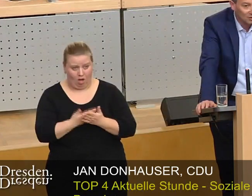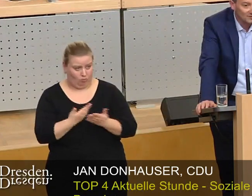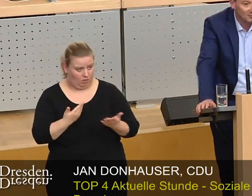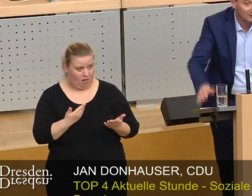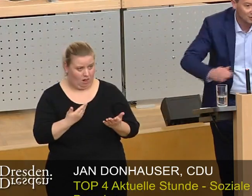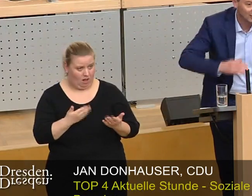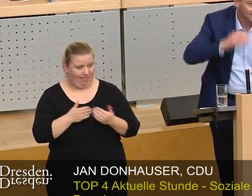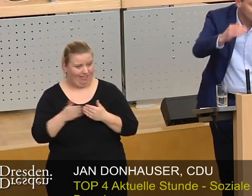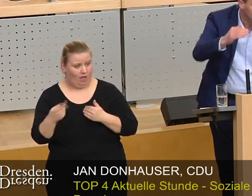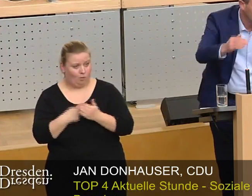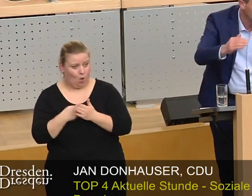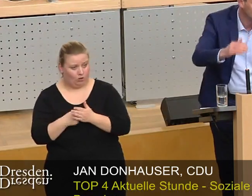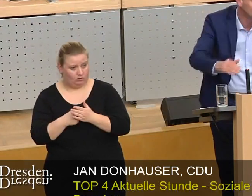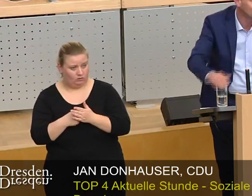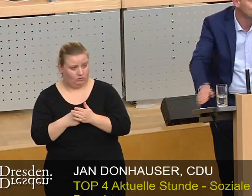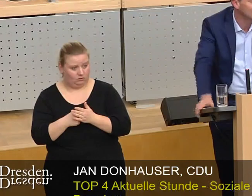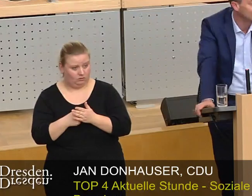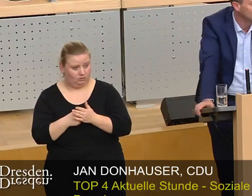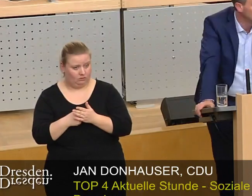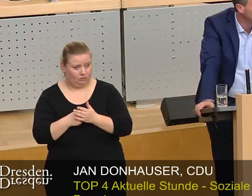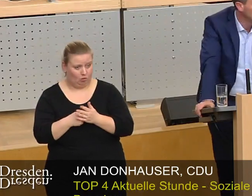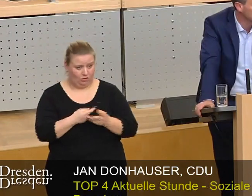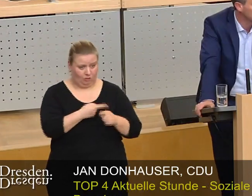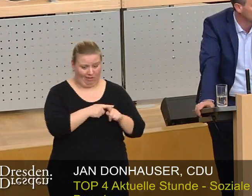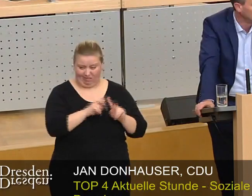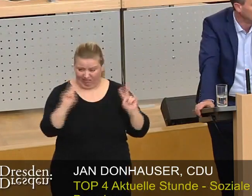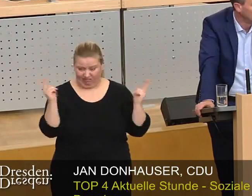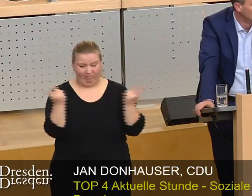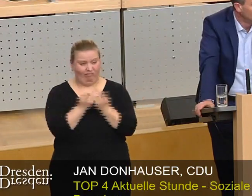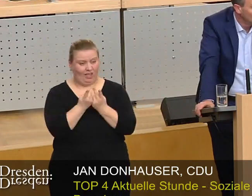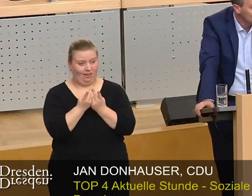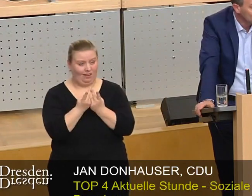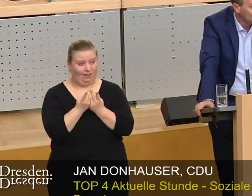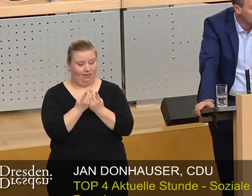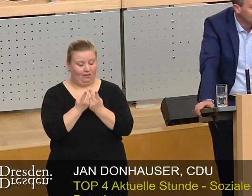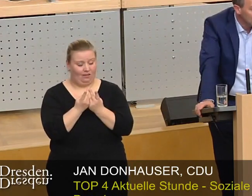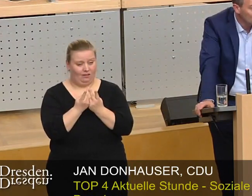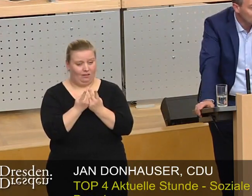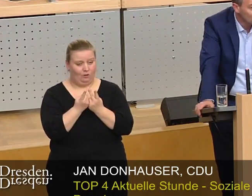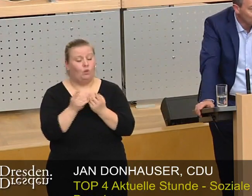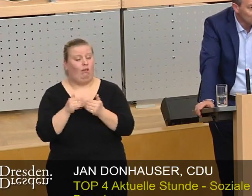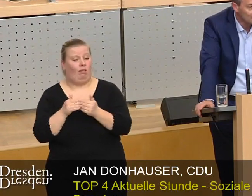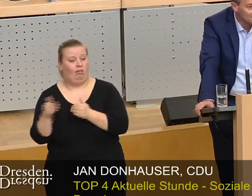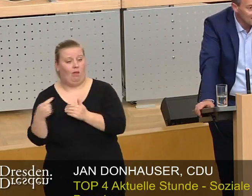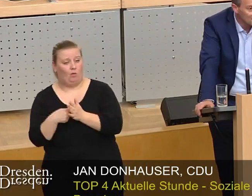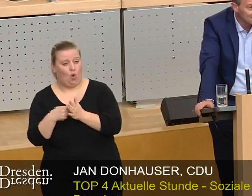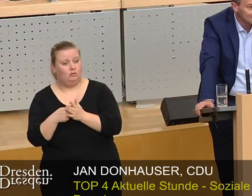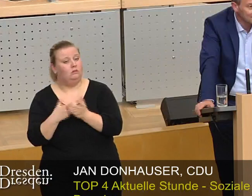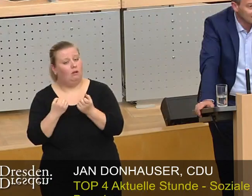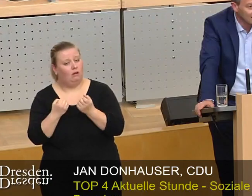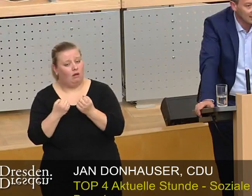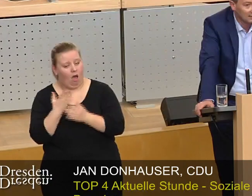Mietnebenkosten manchmal schon an dem dran sind, was die eigentliche Miete kostet. Und natürlich sind die Nebenkosten unterschiedlich